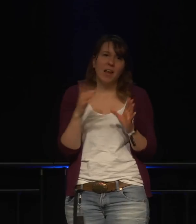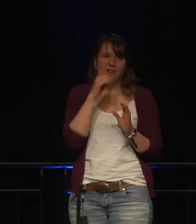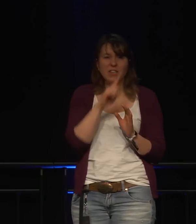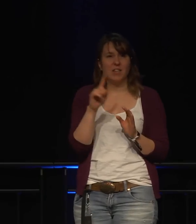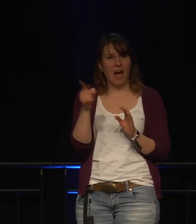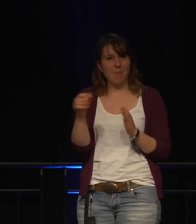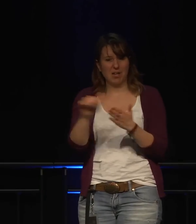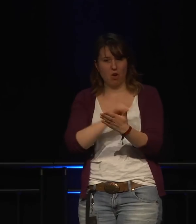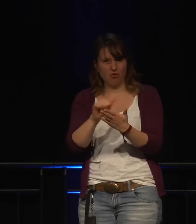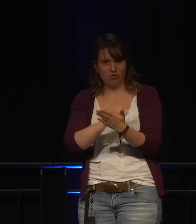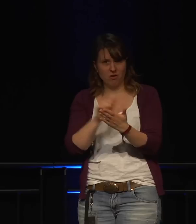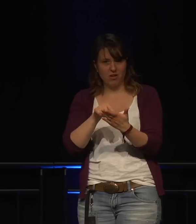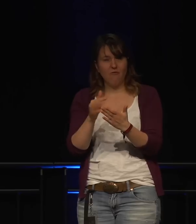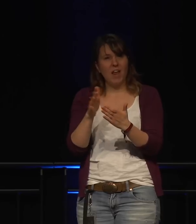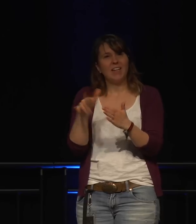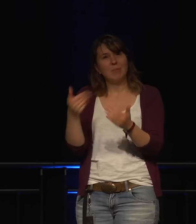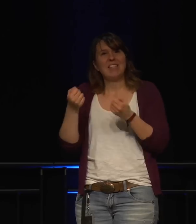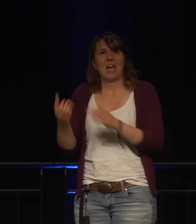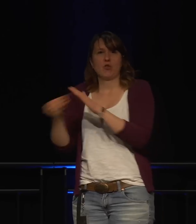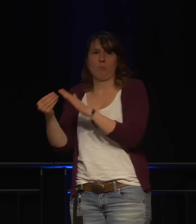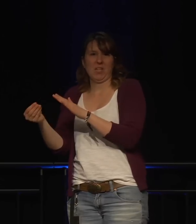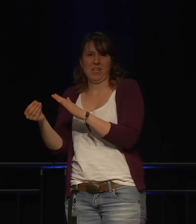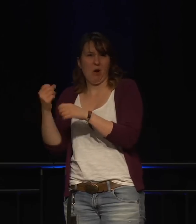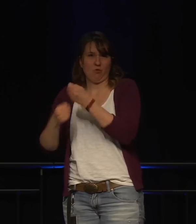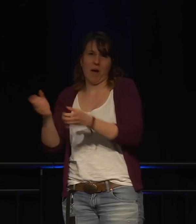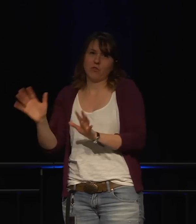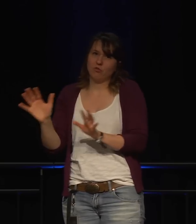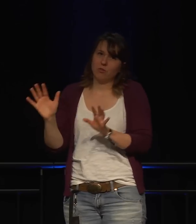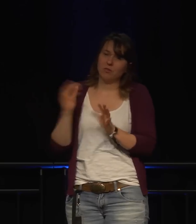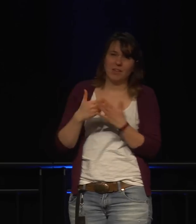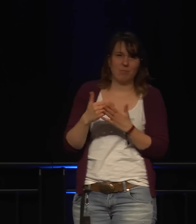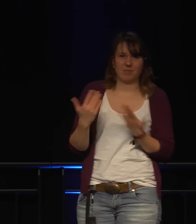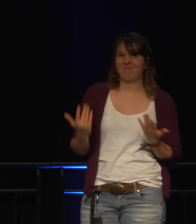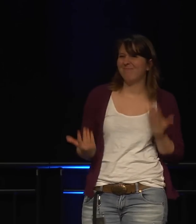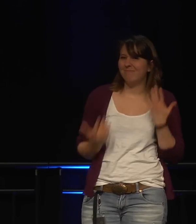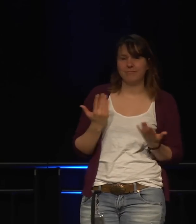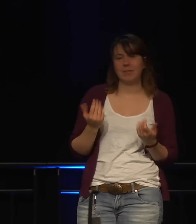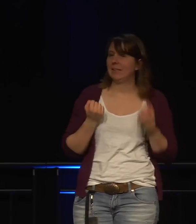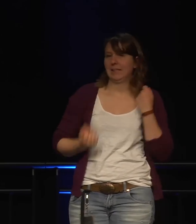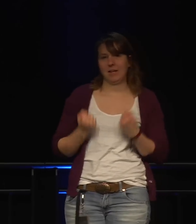Aber natürlich weiß man nie, ob sie es tatsächlich tun und ob in welchen Backups das noch drinnen steckt.